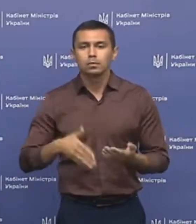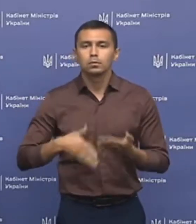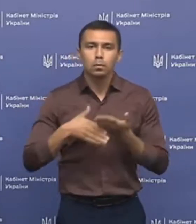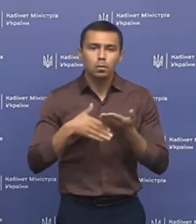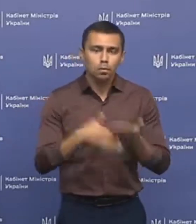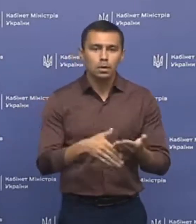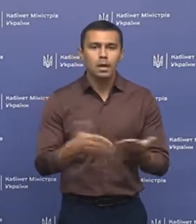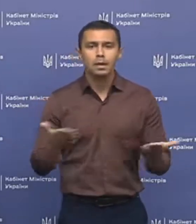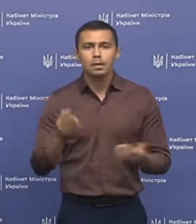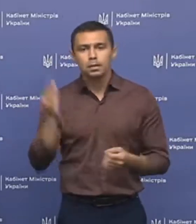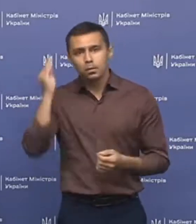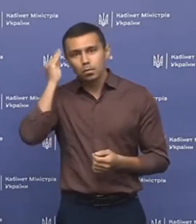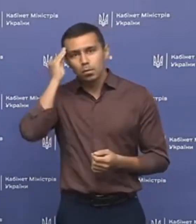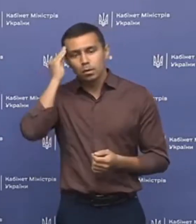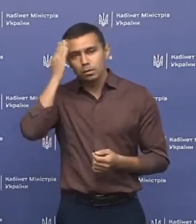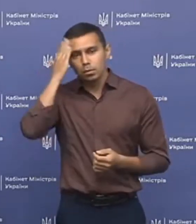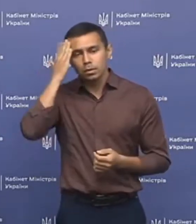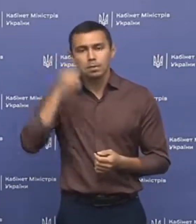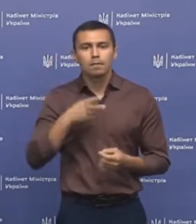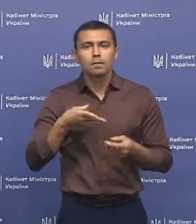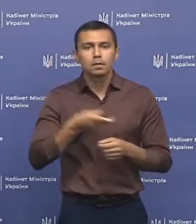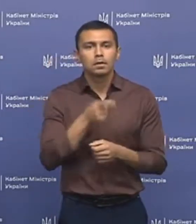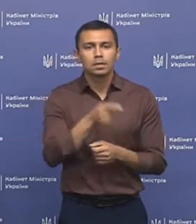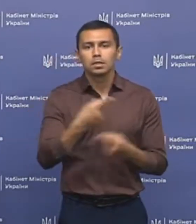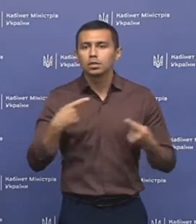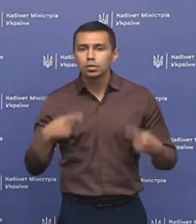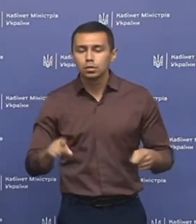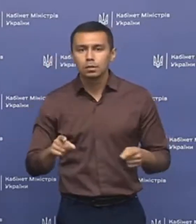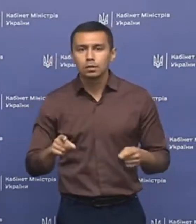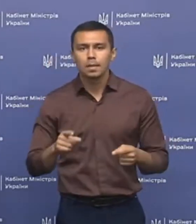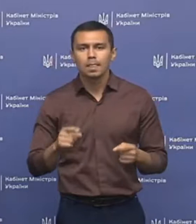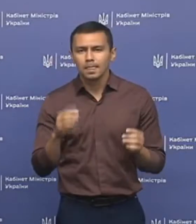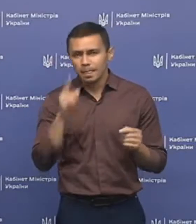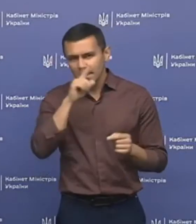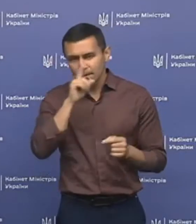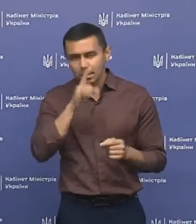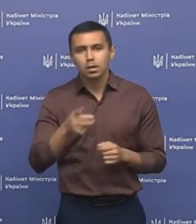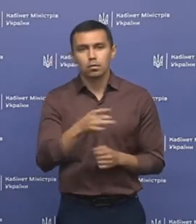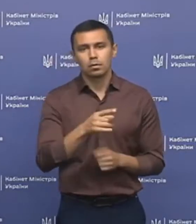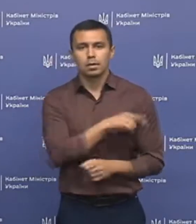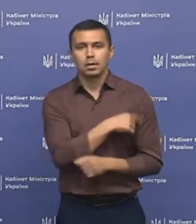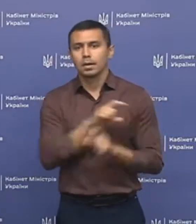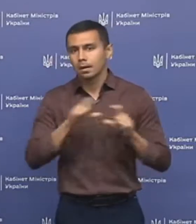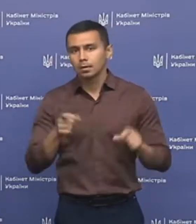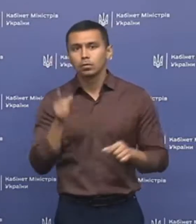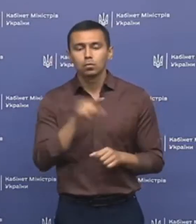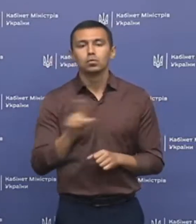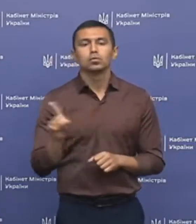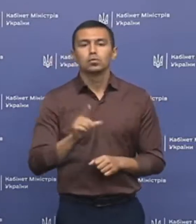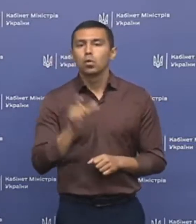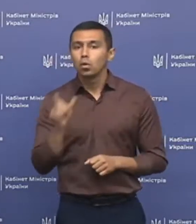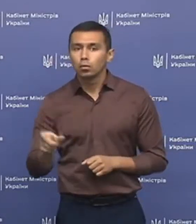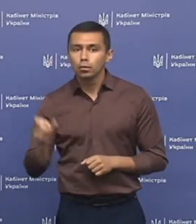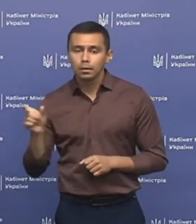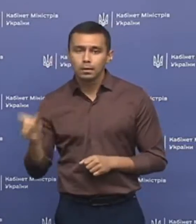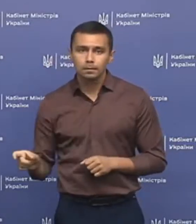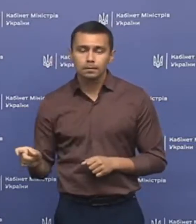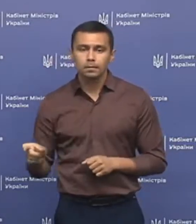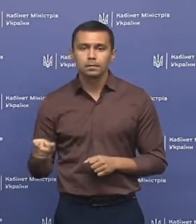допомоги, які сподівають нам фінансувати ті чи інші невеличкі районні лікарні. Тому що люди